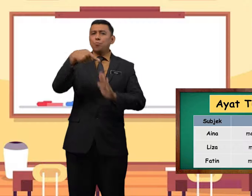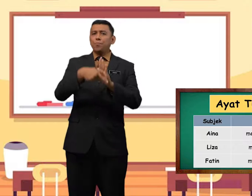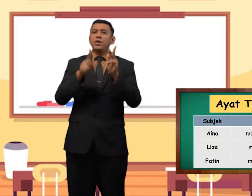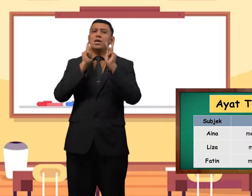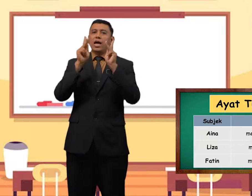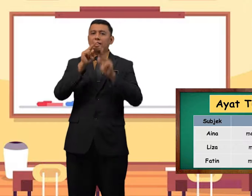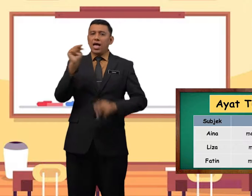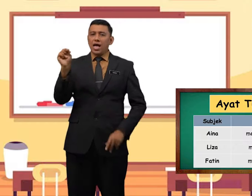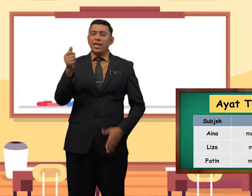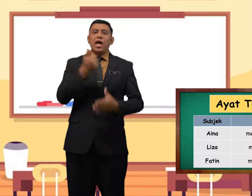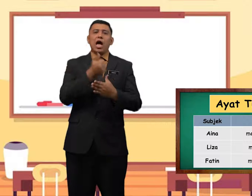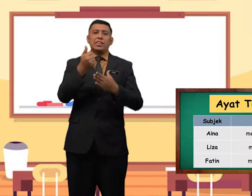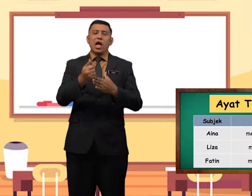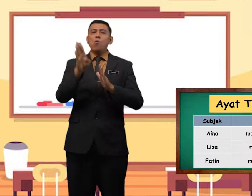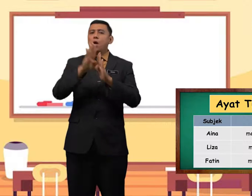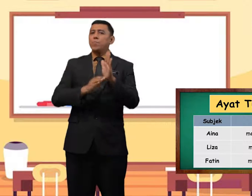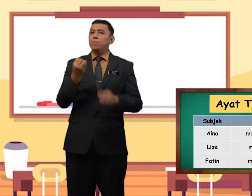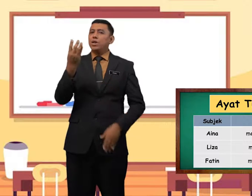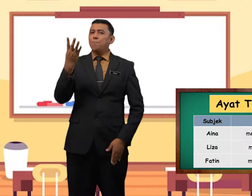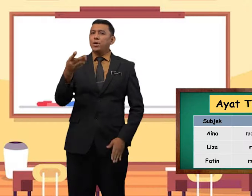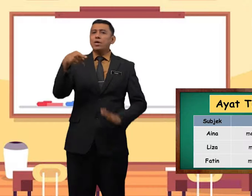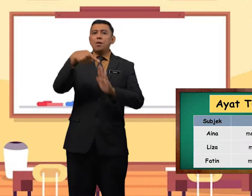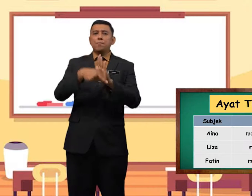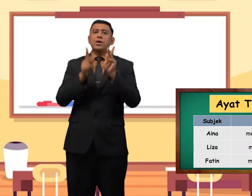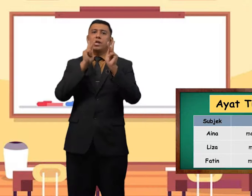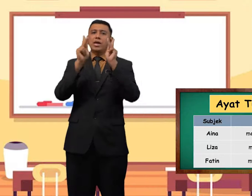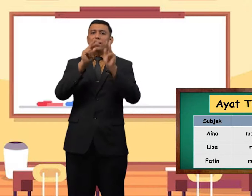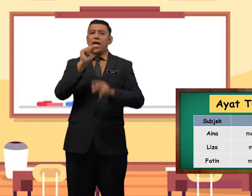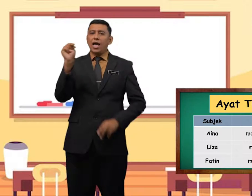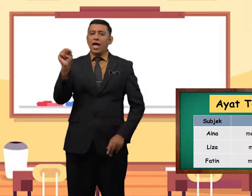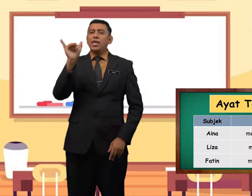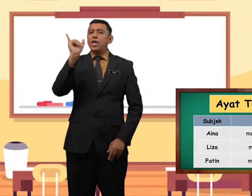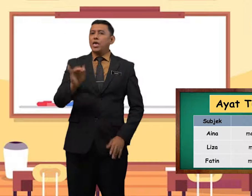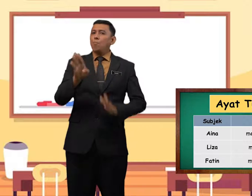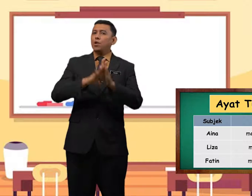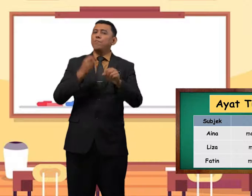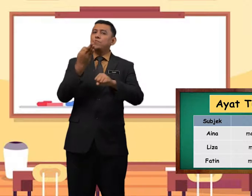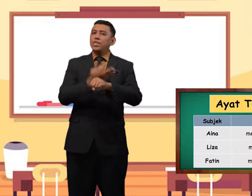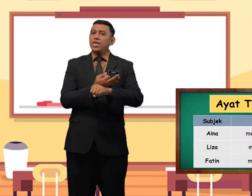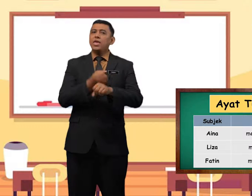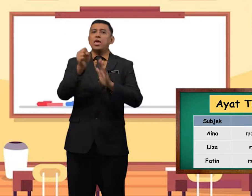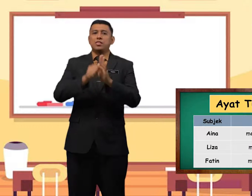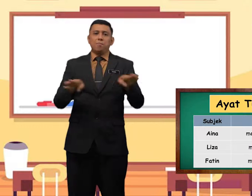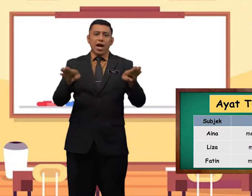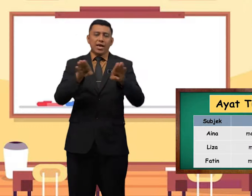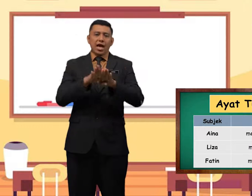perkataan atau beberapa perkataan yang berfungsi sebagai